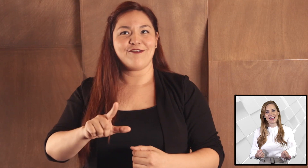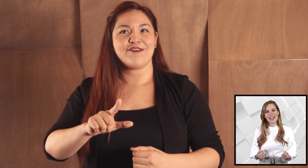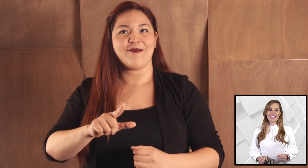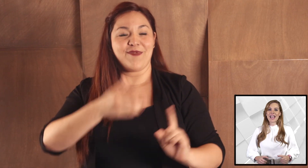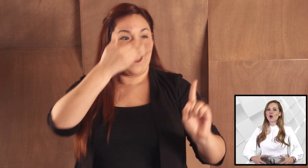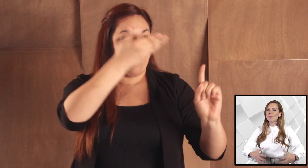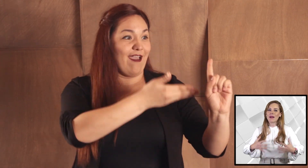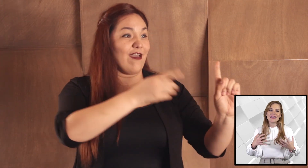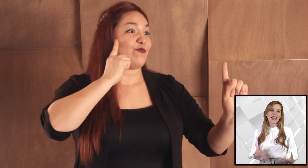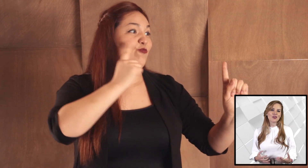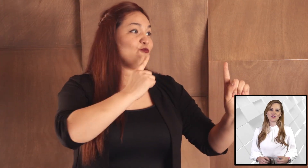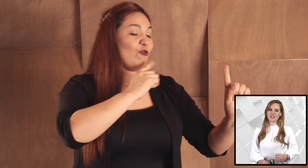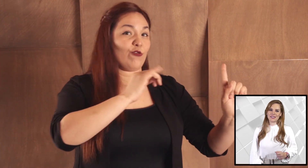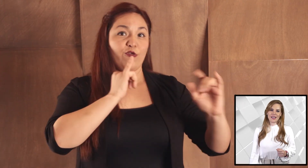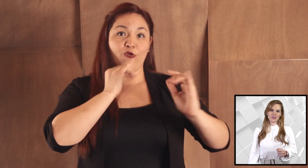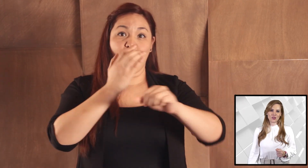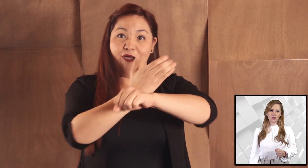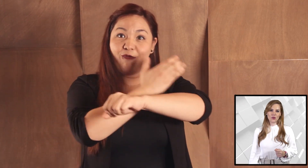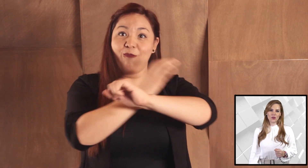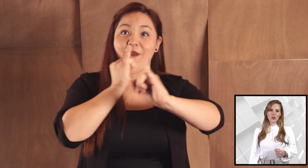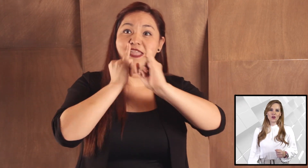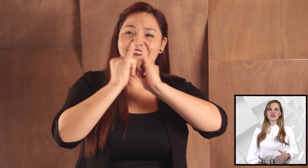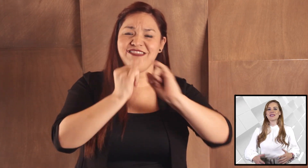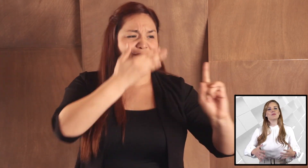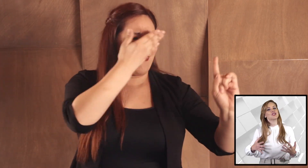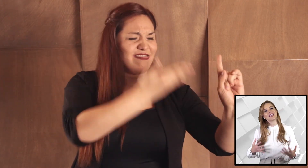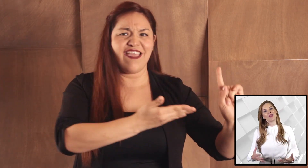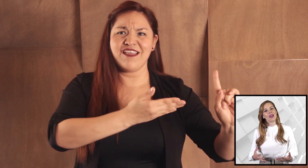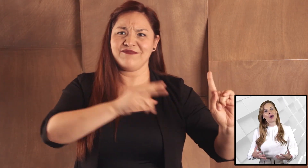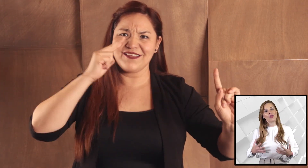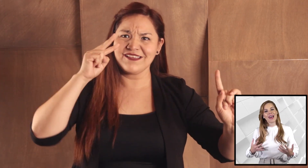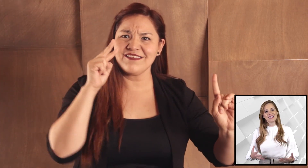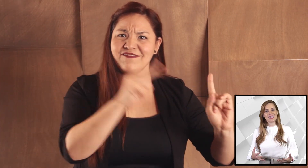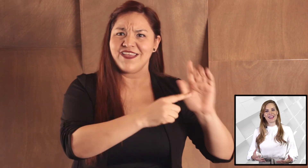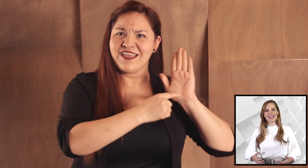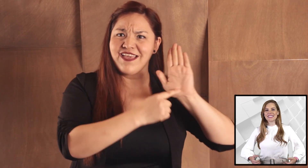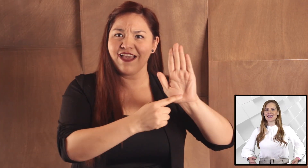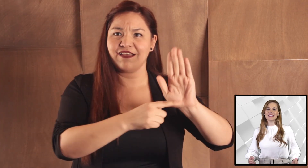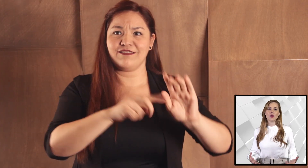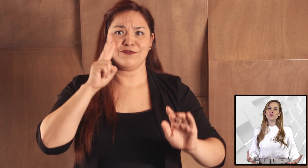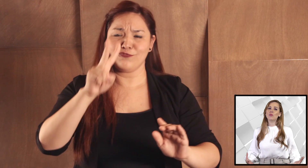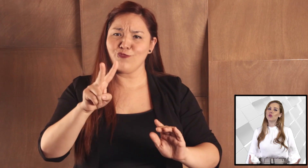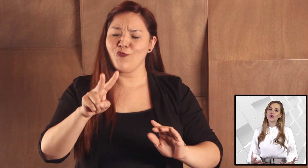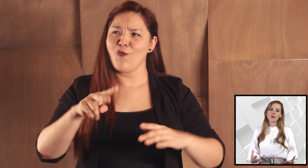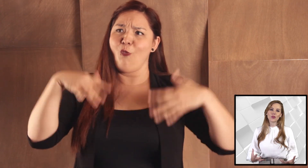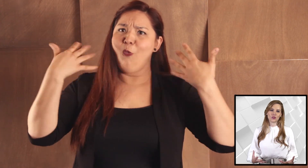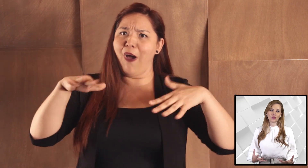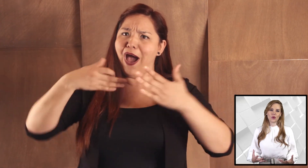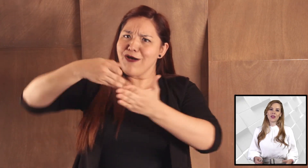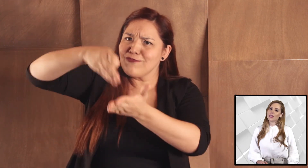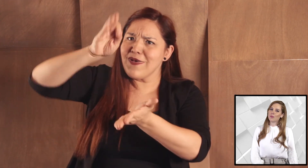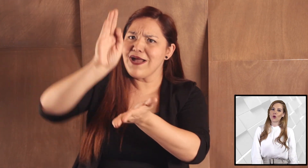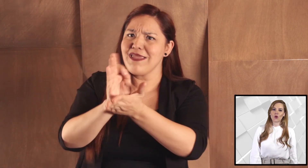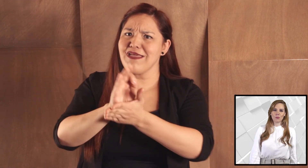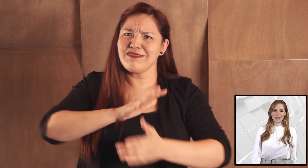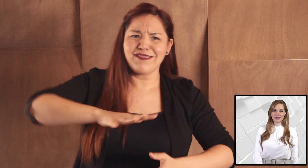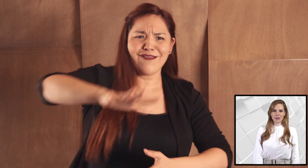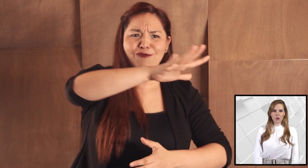y acompañarnos en silencio. Nos han demostrado la audacia de lanzarse a un mundo ruidoso y poco comprensivo.